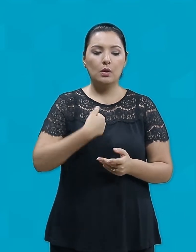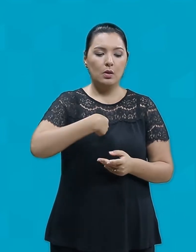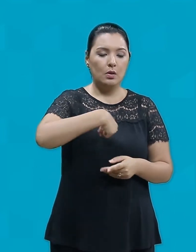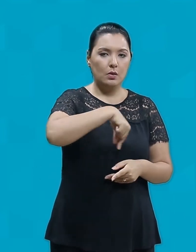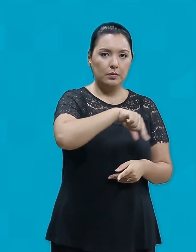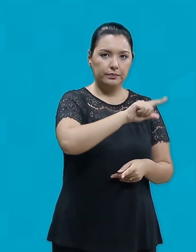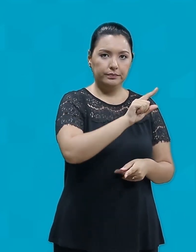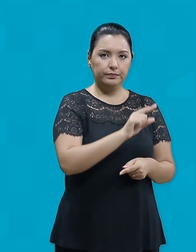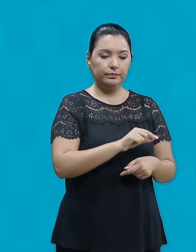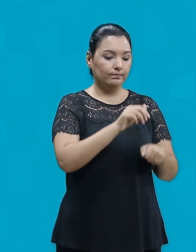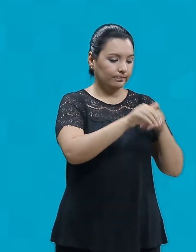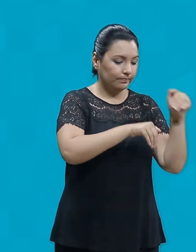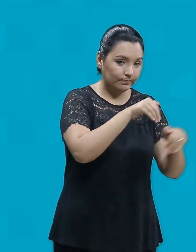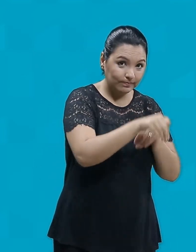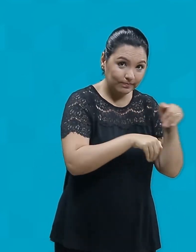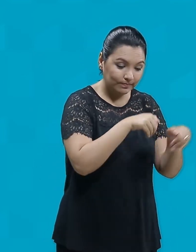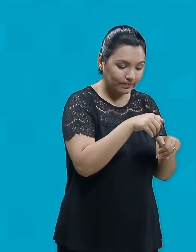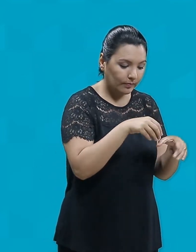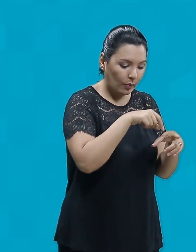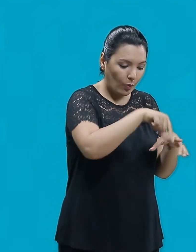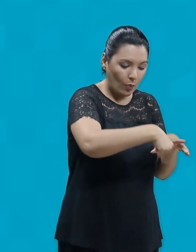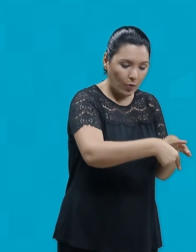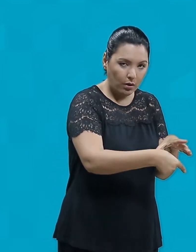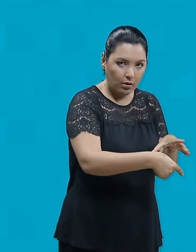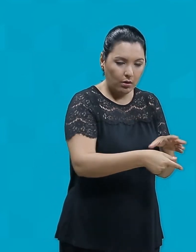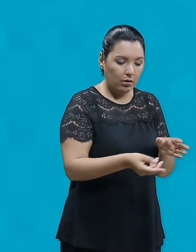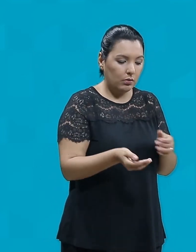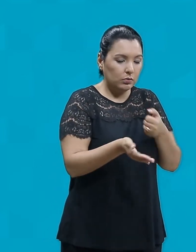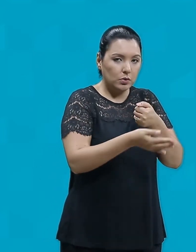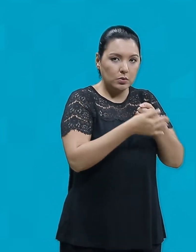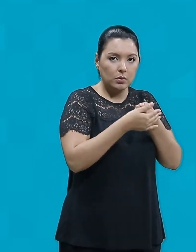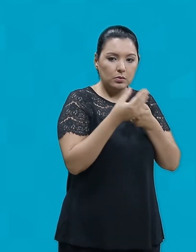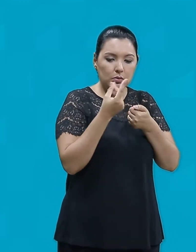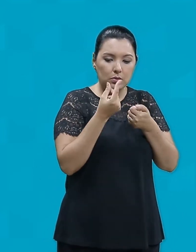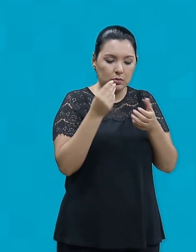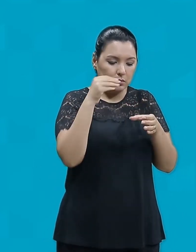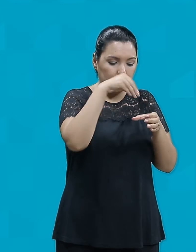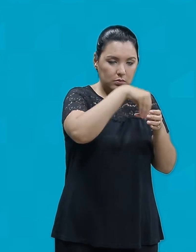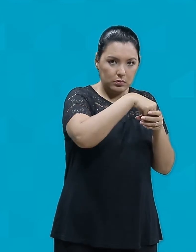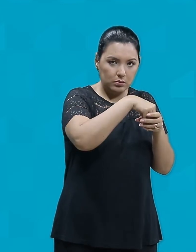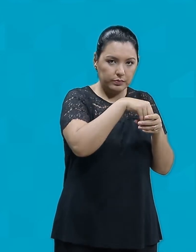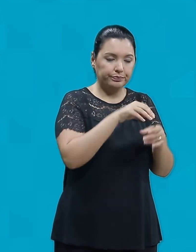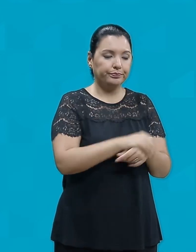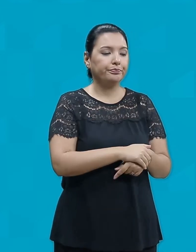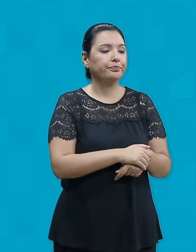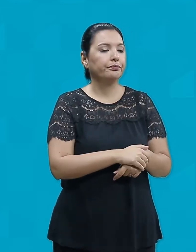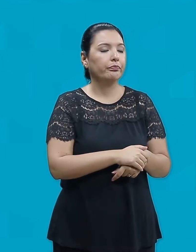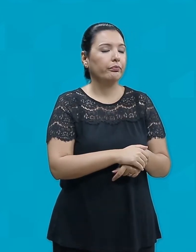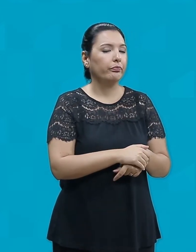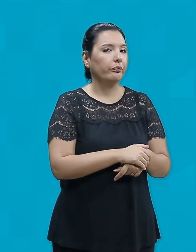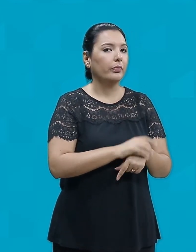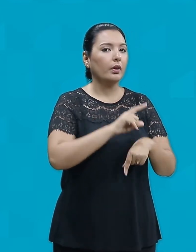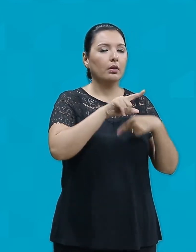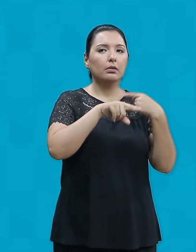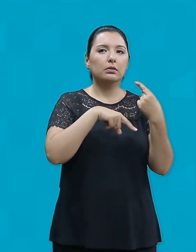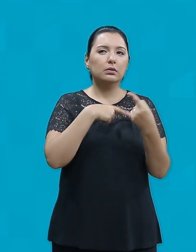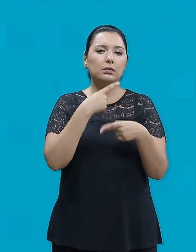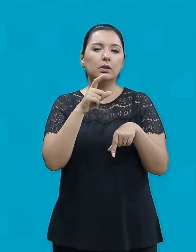Mateus Depois de muito tempo